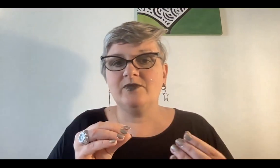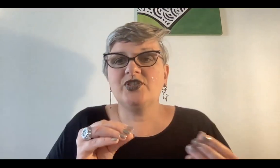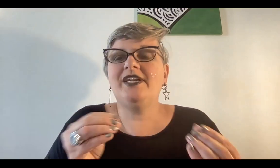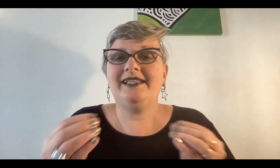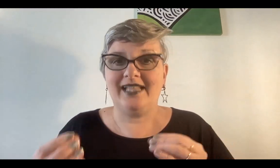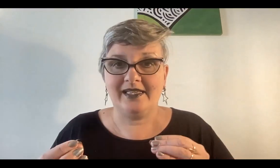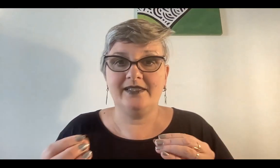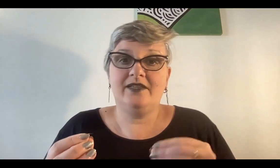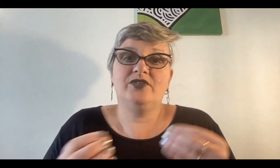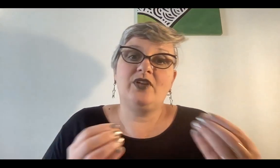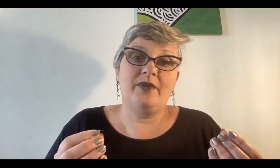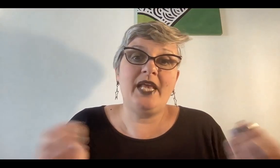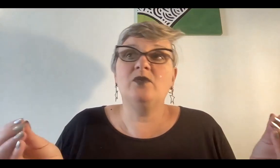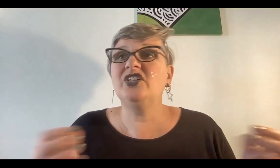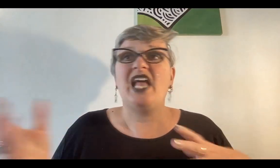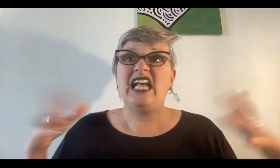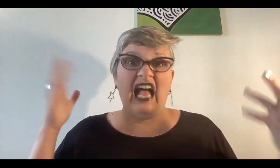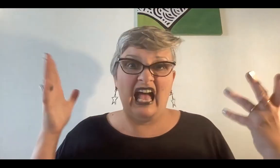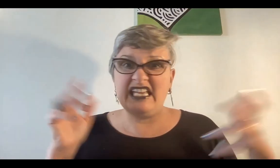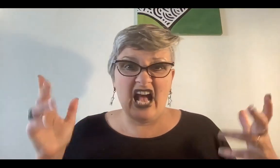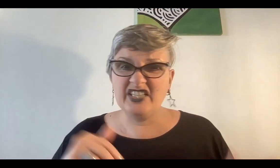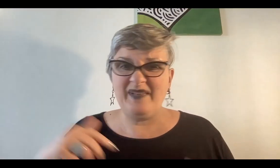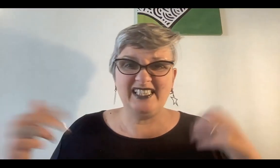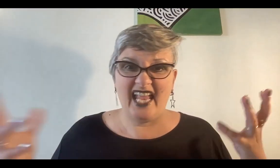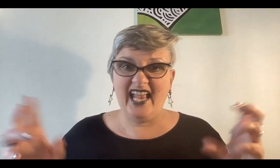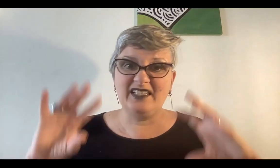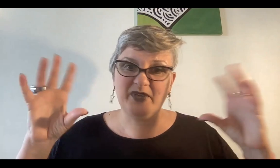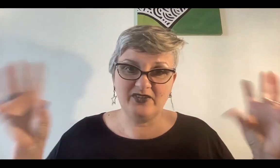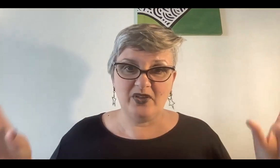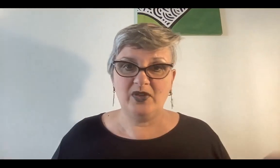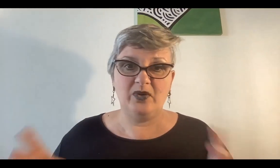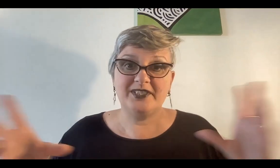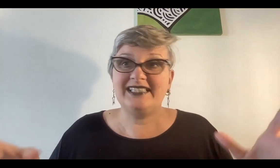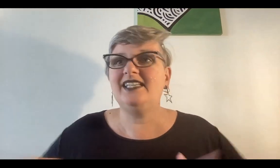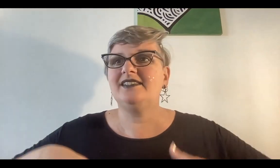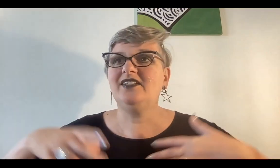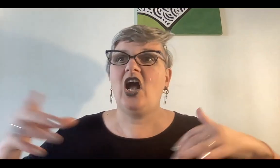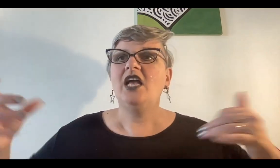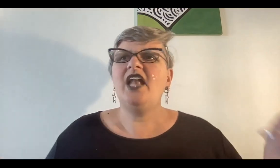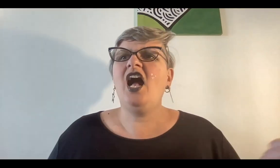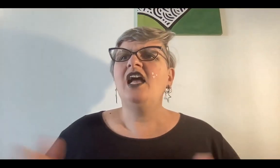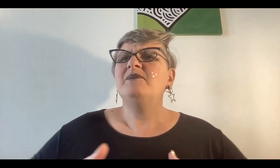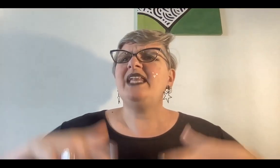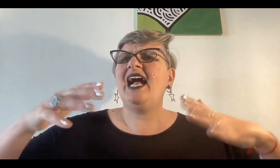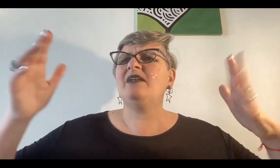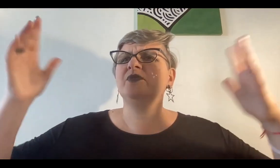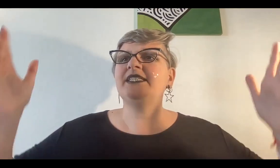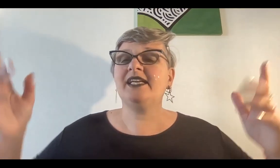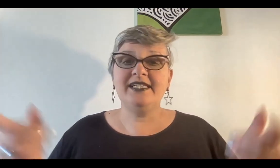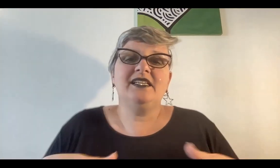estamos ahora en esta crisis, donde todavía algunos, ¡ay, eso es mentira! Se ponen todos boludos así, diciendo, no, mirá que las boludeces qué dicen,